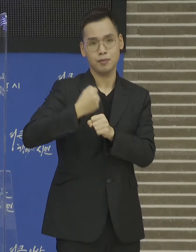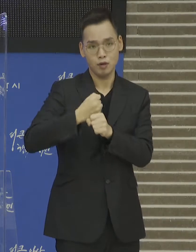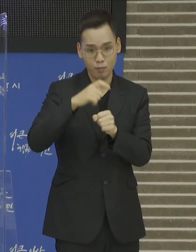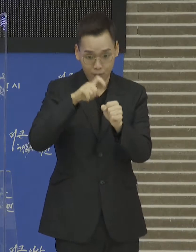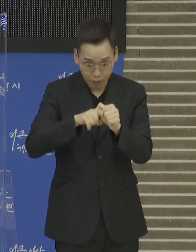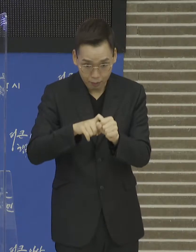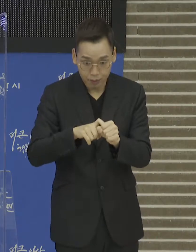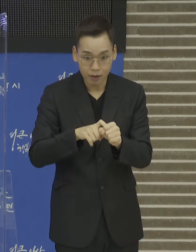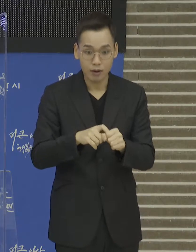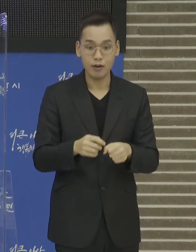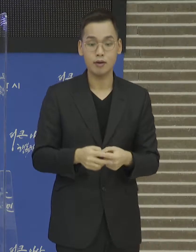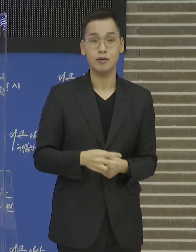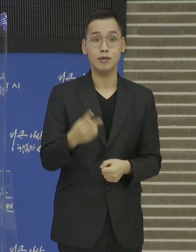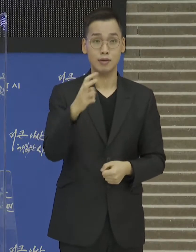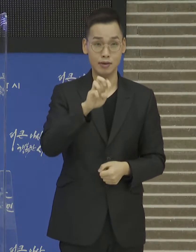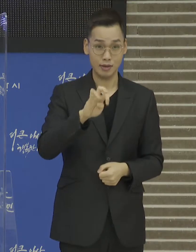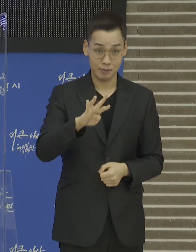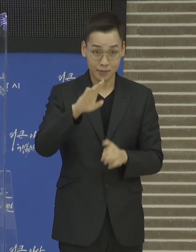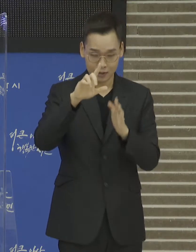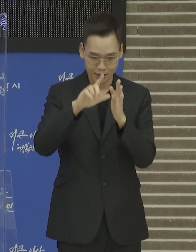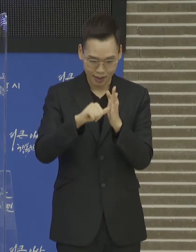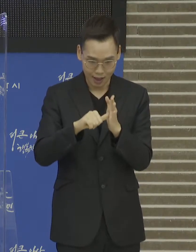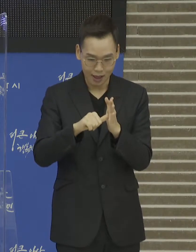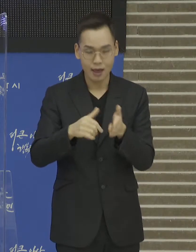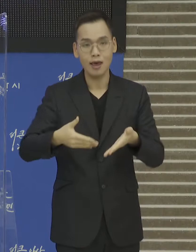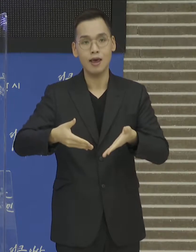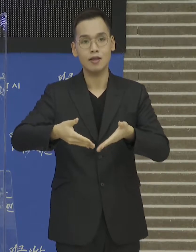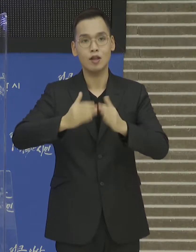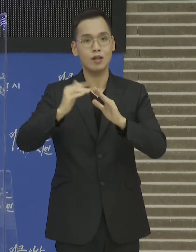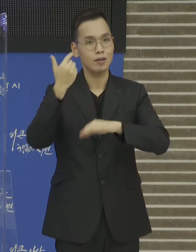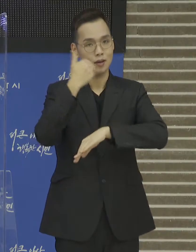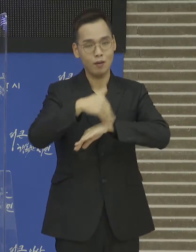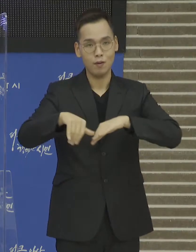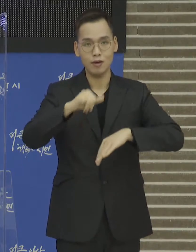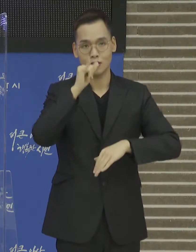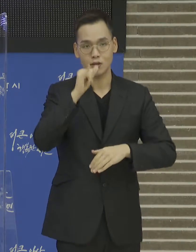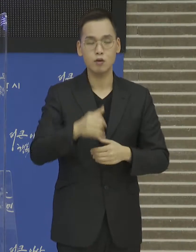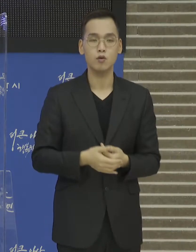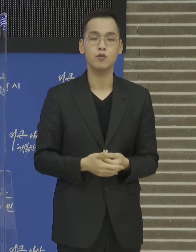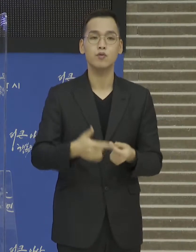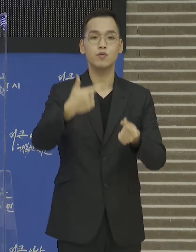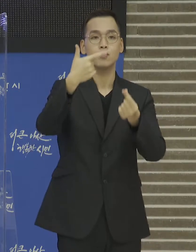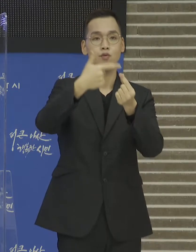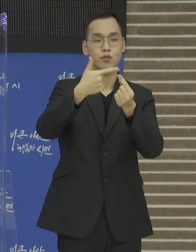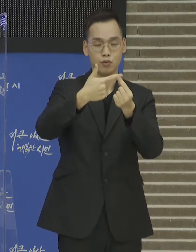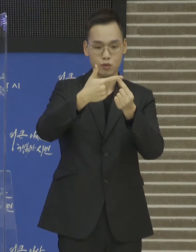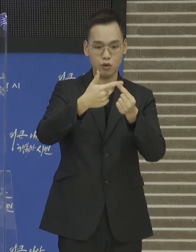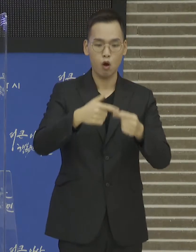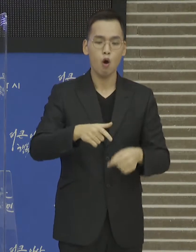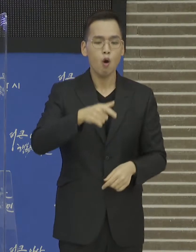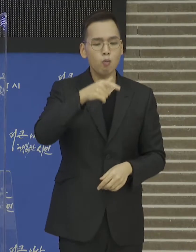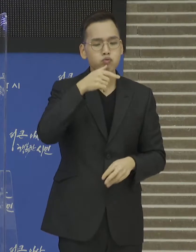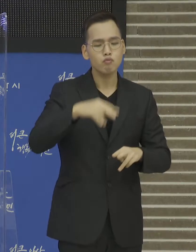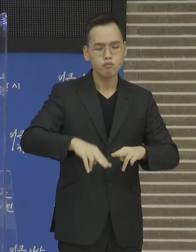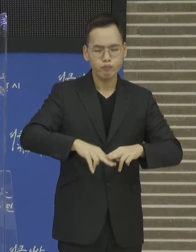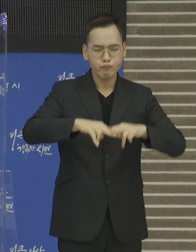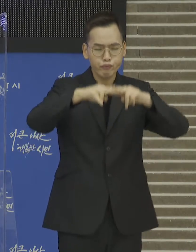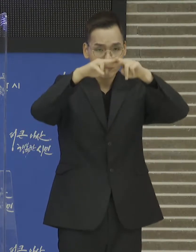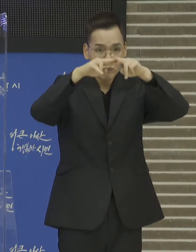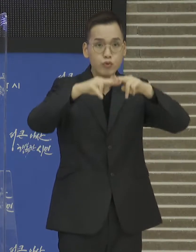2024년에 준공 예정입니다. 다음 여섯 번째 도시침수대응 사업입니다.